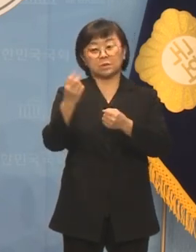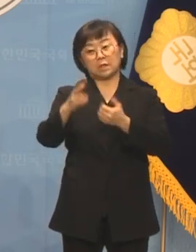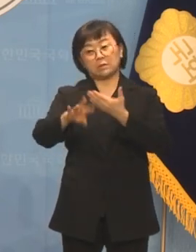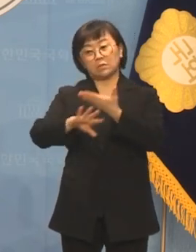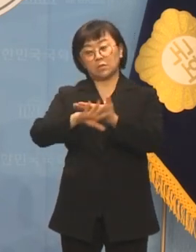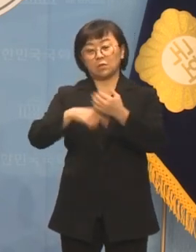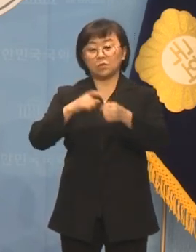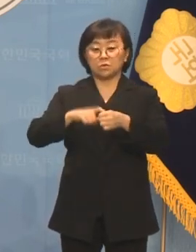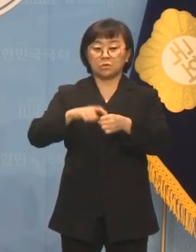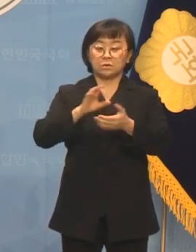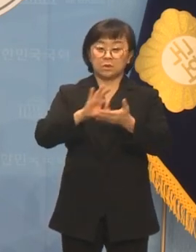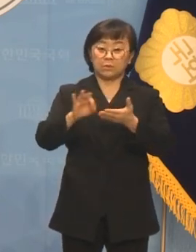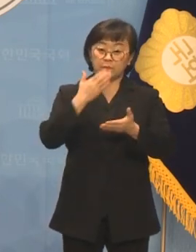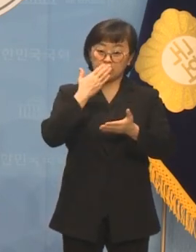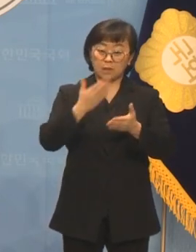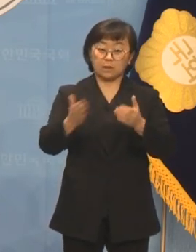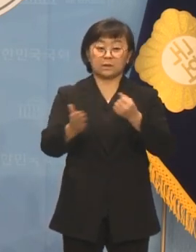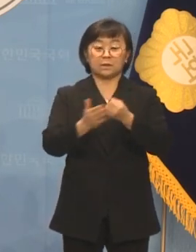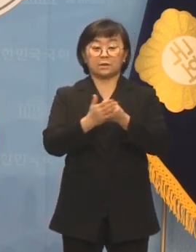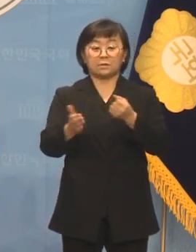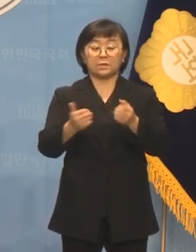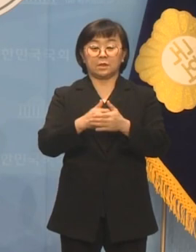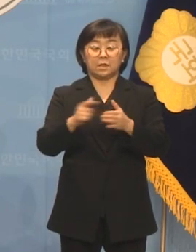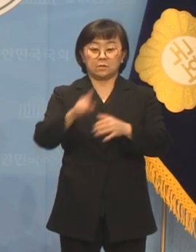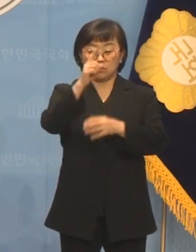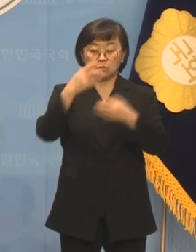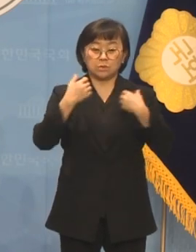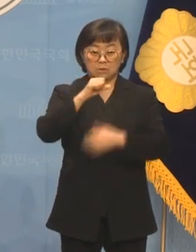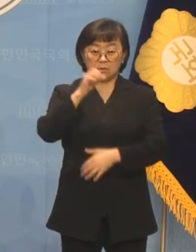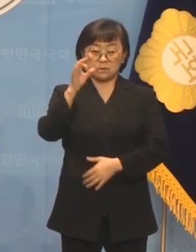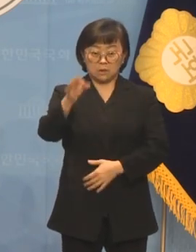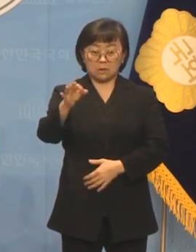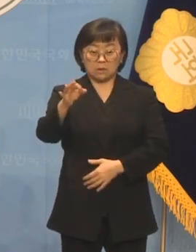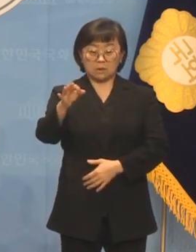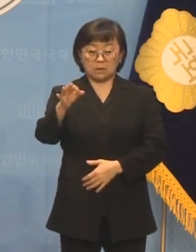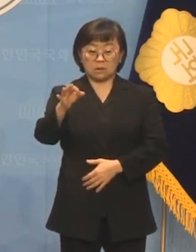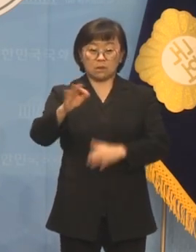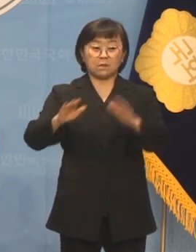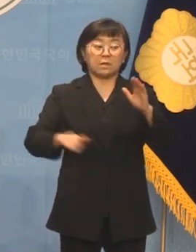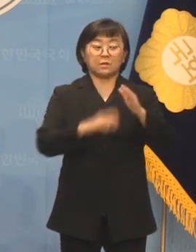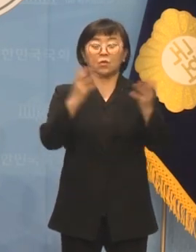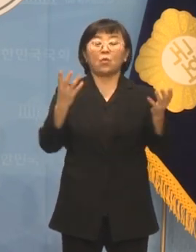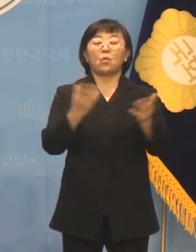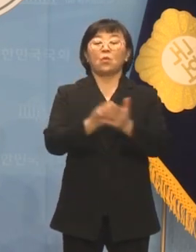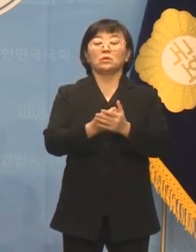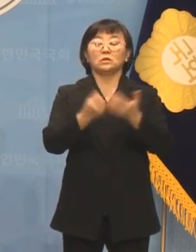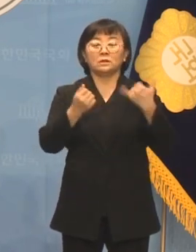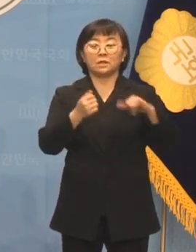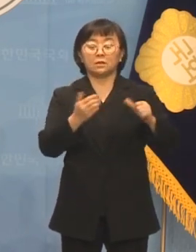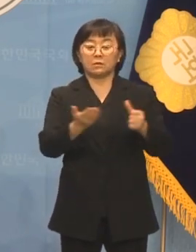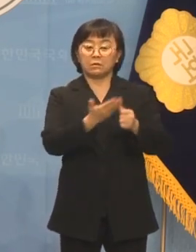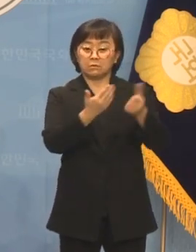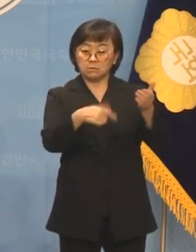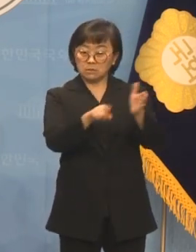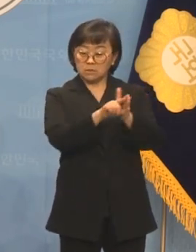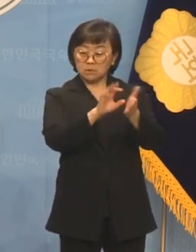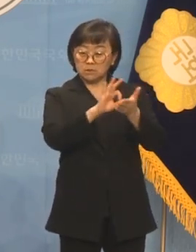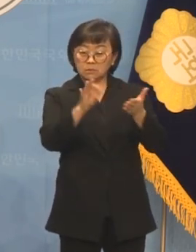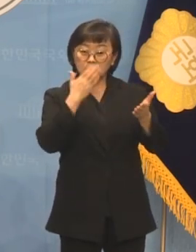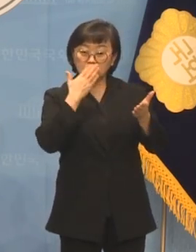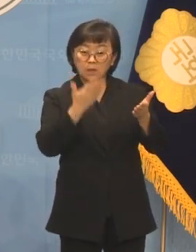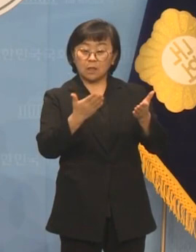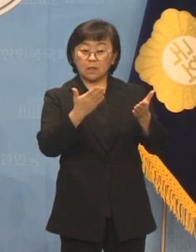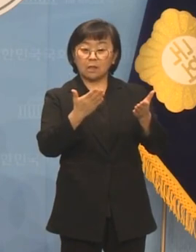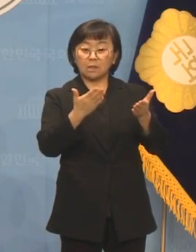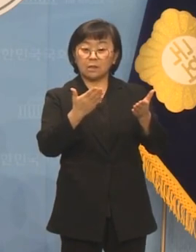목적으로 사용할 수 있으므로 정부 예산을 가정에서 온전히 잔여 양육을 위해 사용할 수 있게